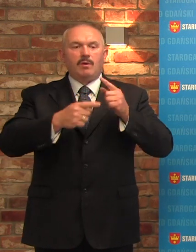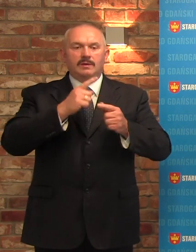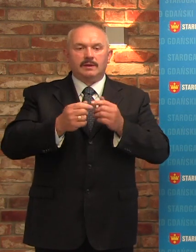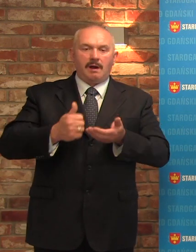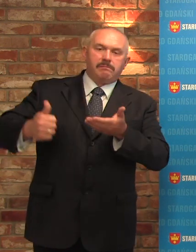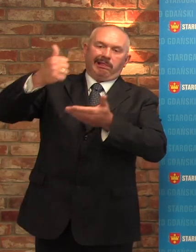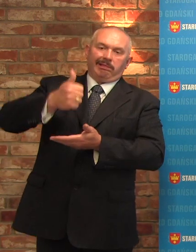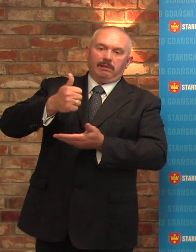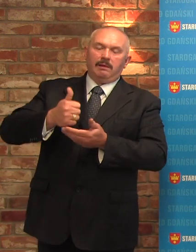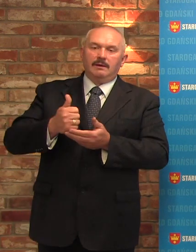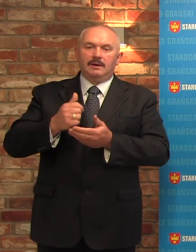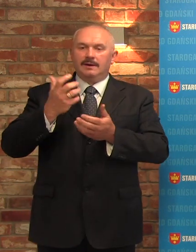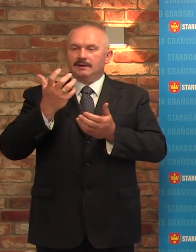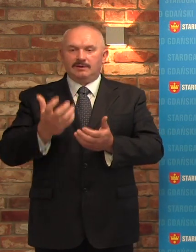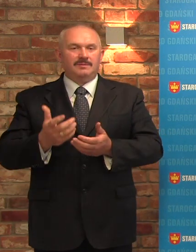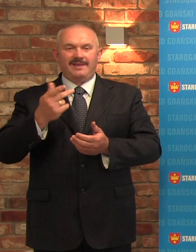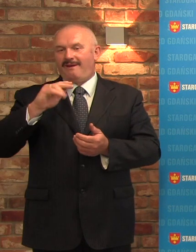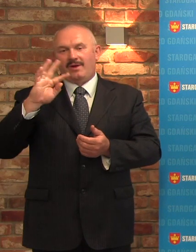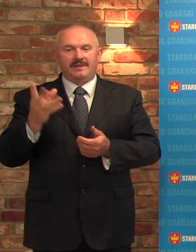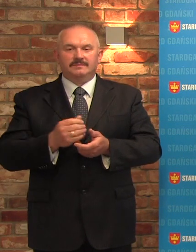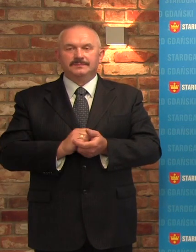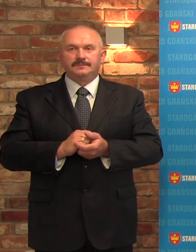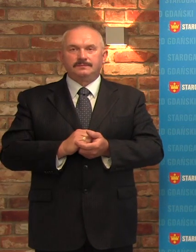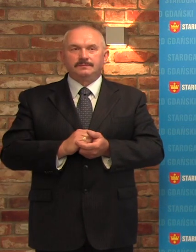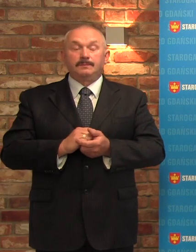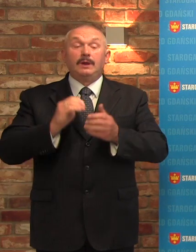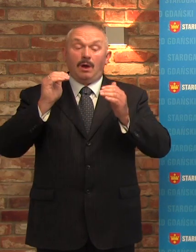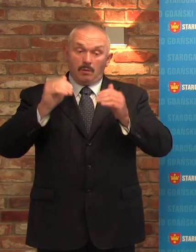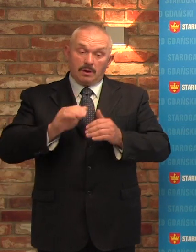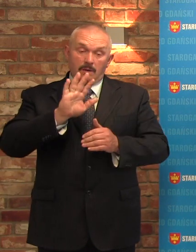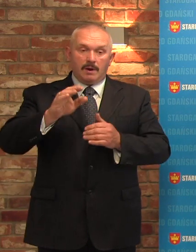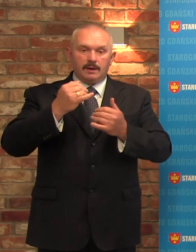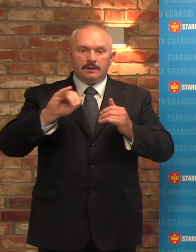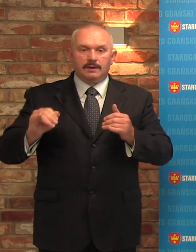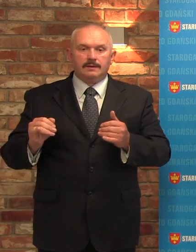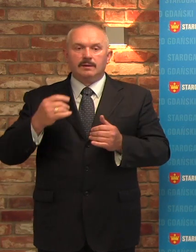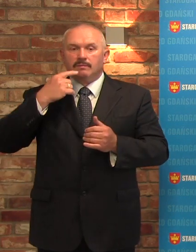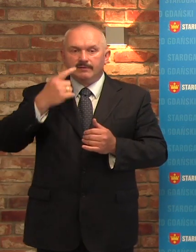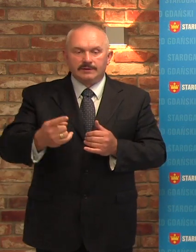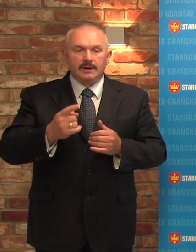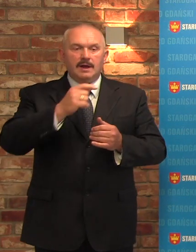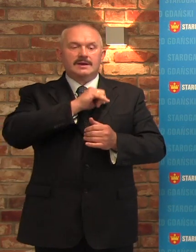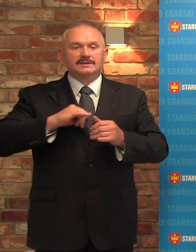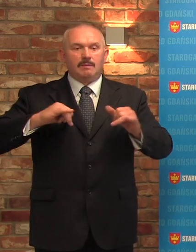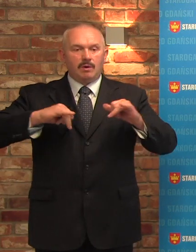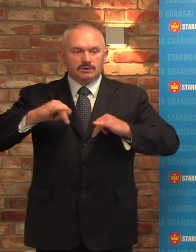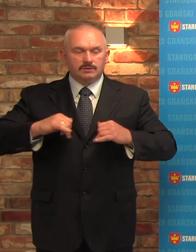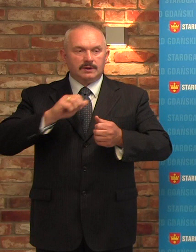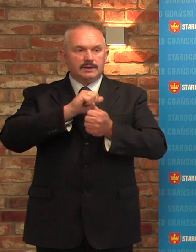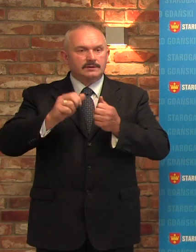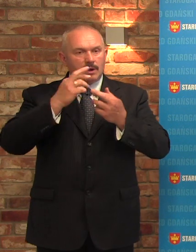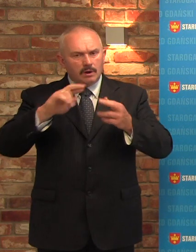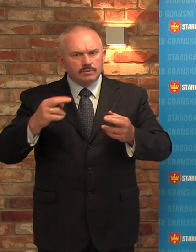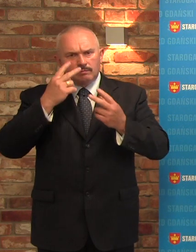Ale powiem tak, Szanowni Państwo, można mieć przecież inne zdanie, tak jak Pan Prezydent powiedział. Samorząd stworzy się z różnych